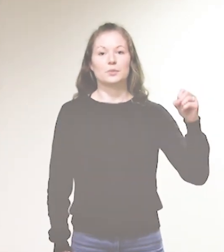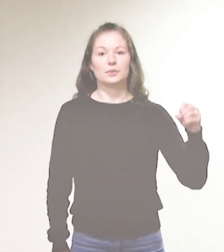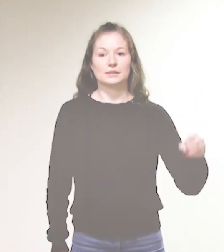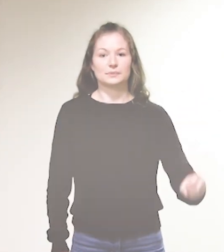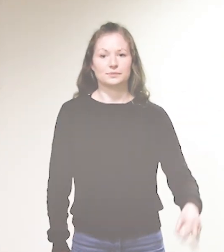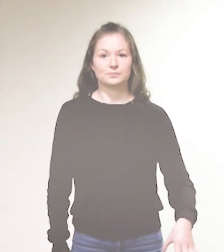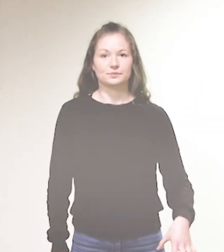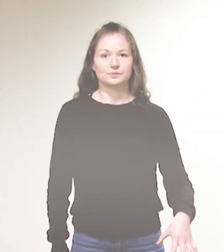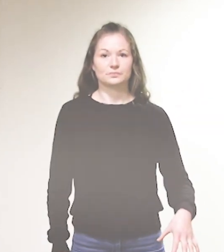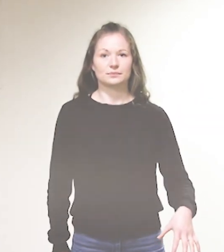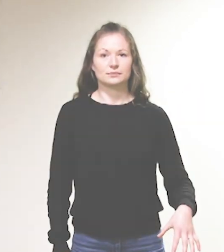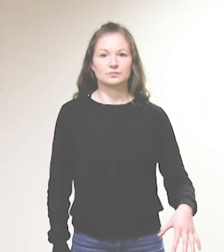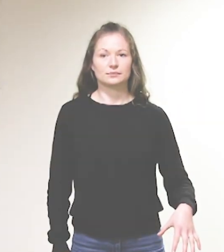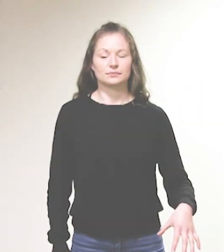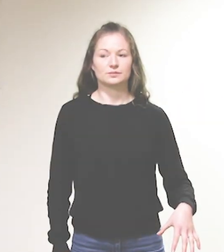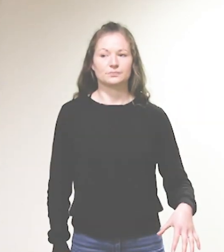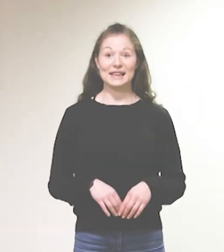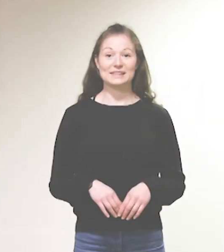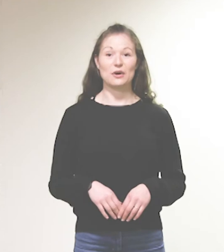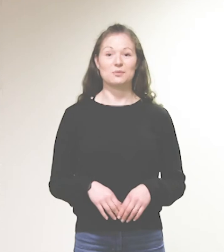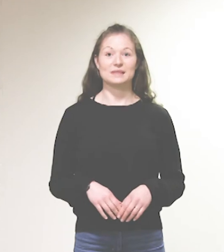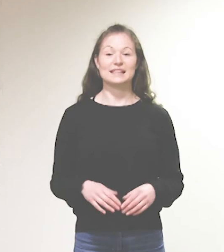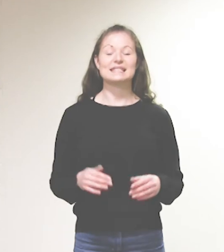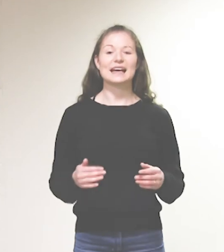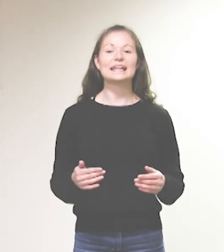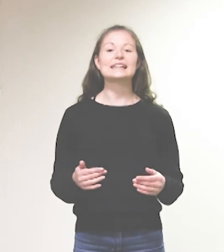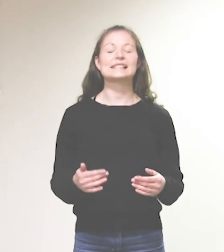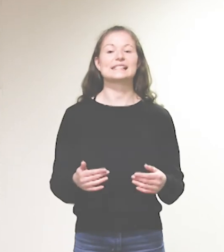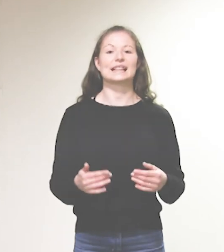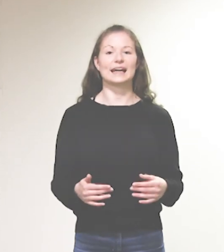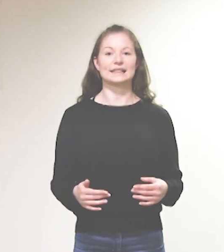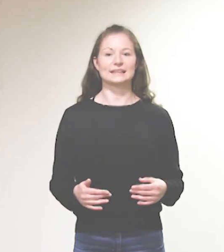Bösen. Jetzt kommt. Denn dein ist das Reich.